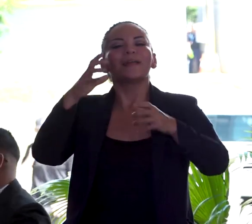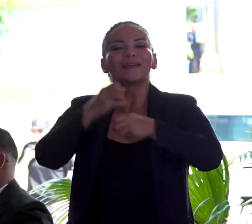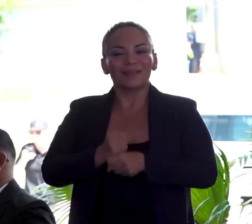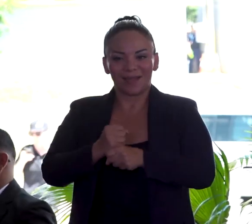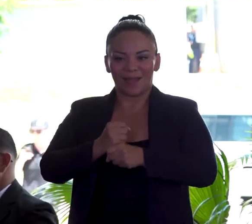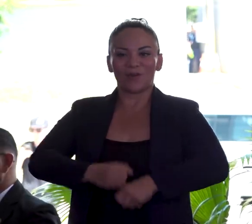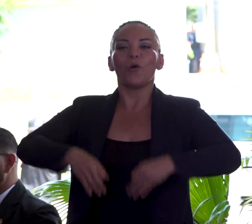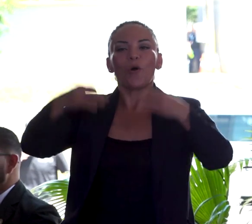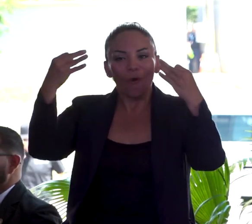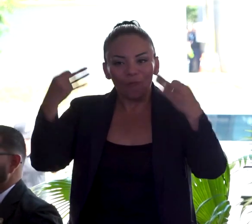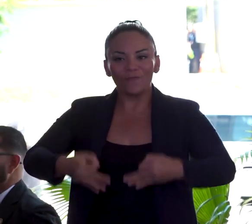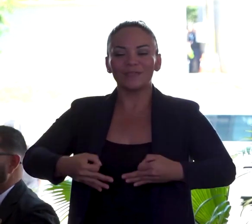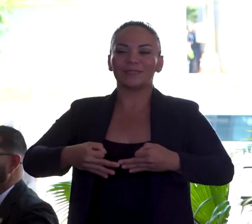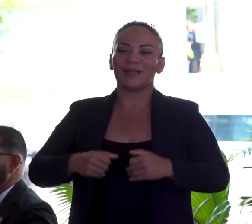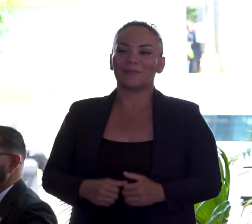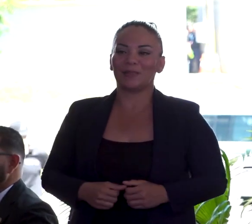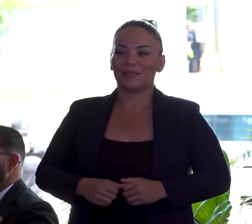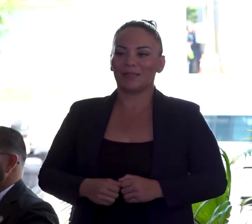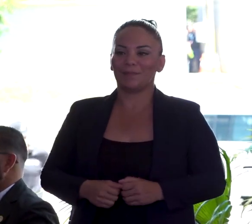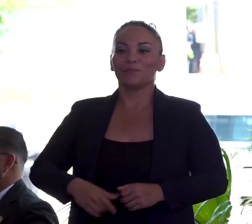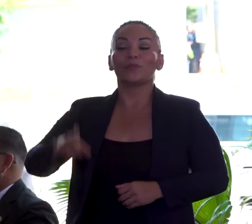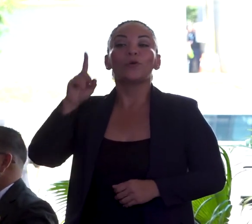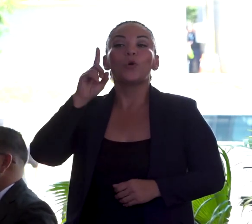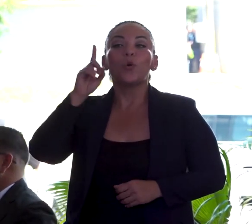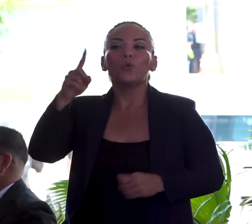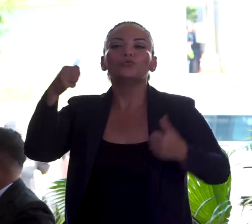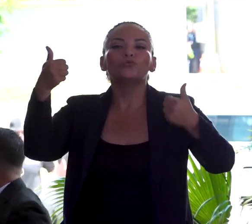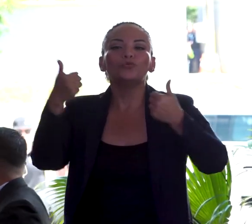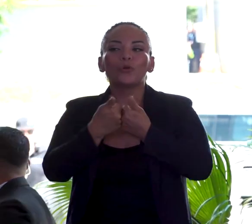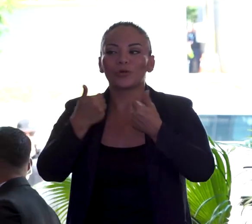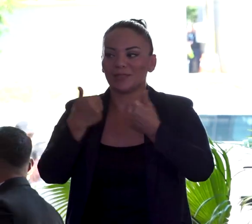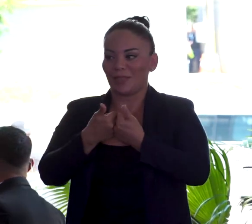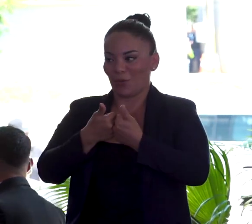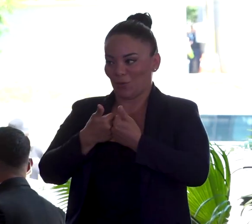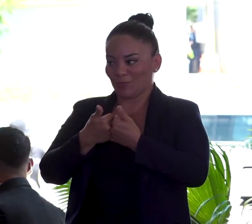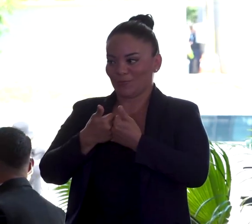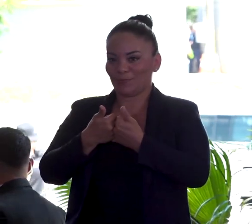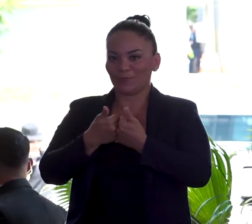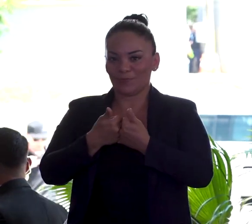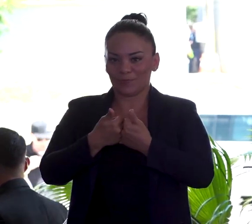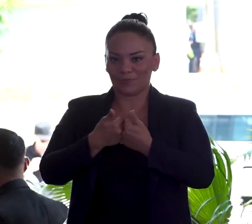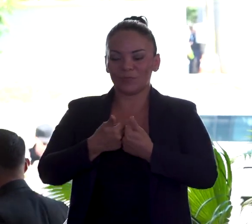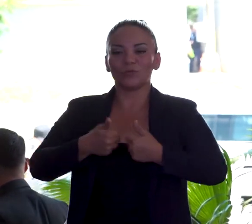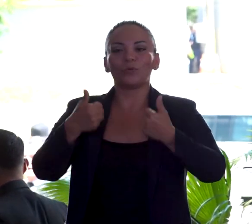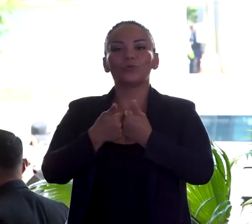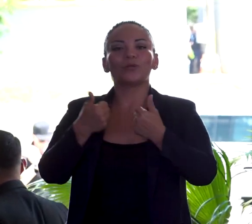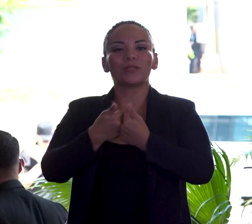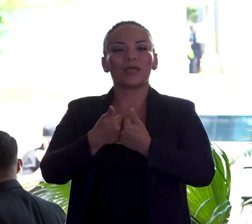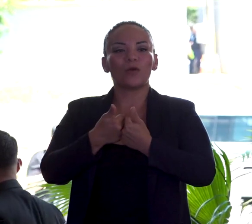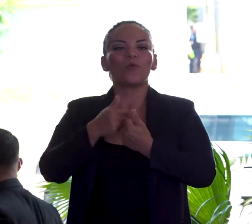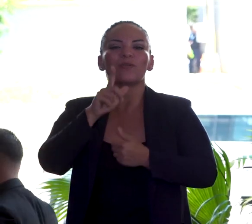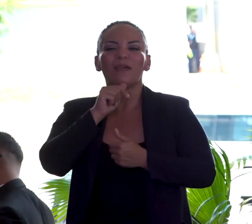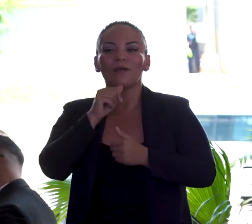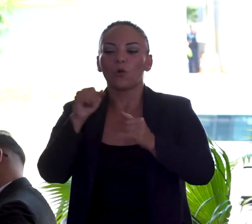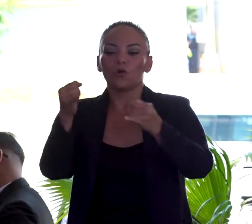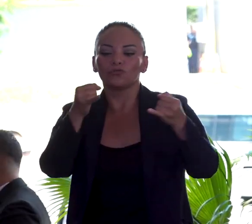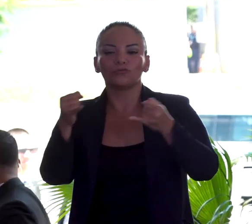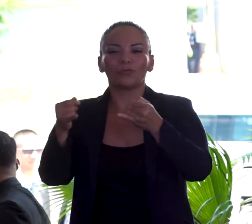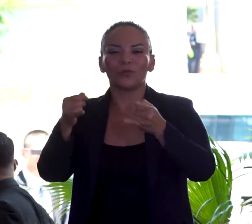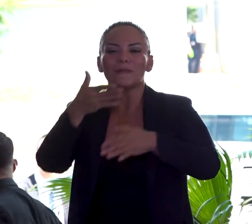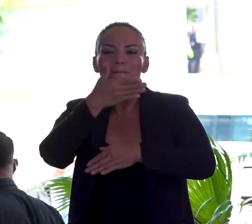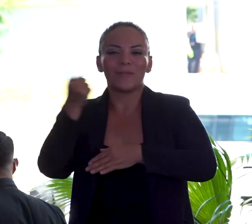oficialmente un torneo entre los mejores deportes.